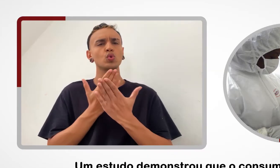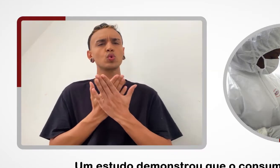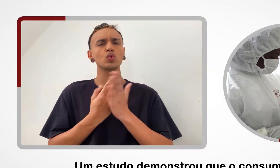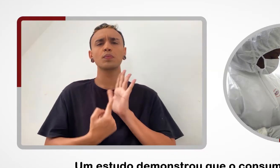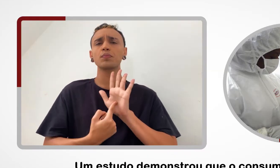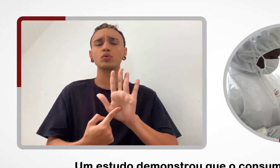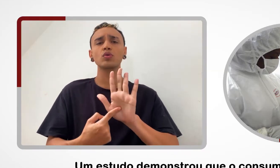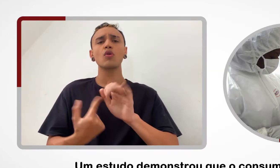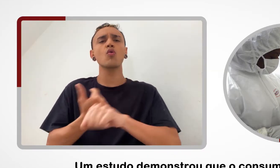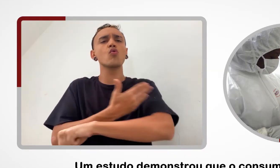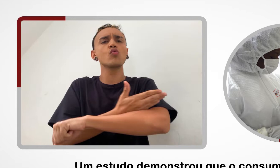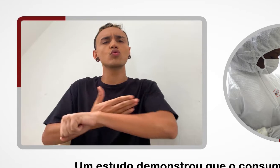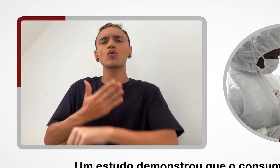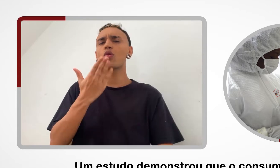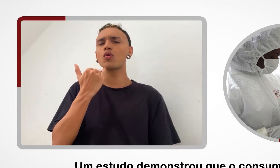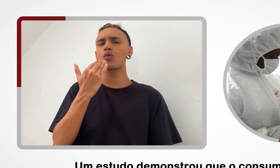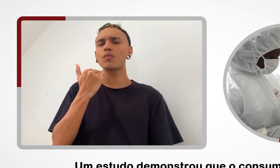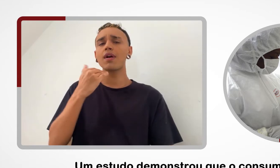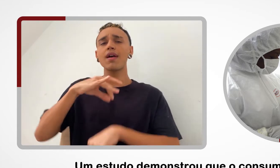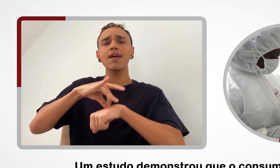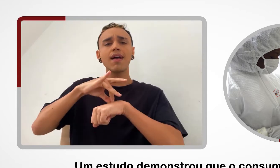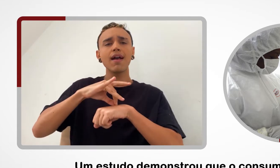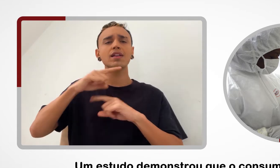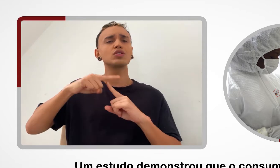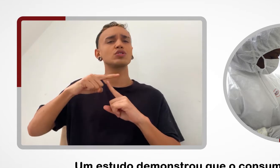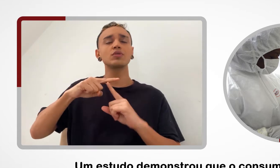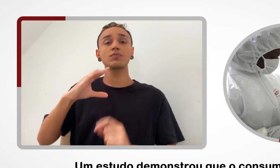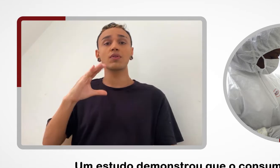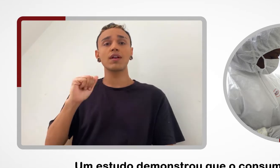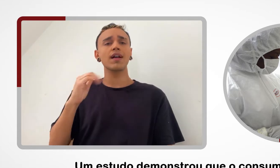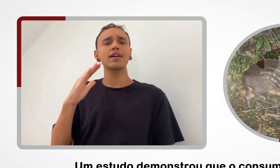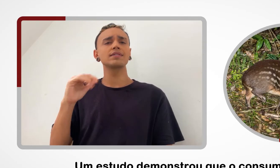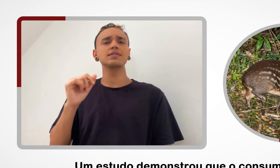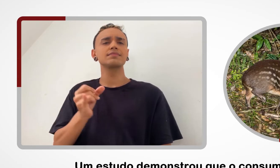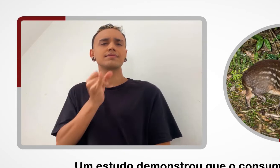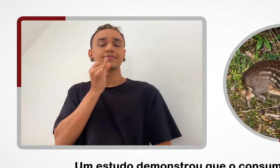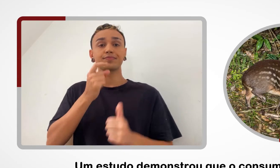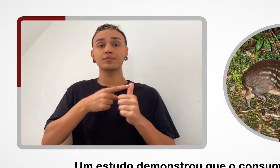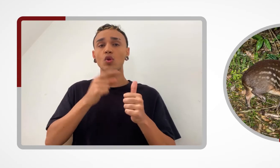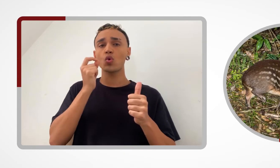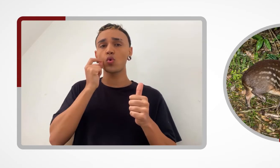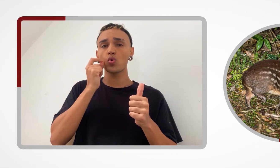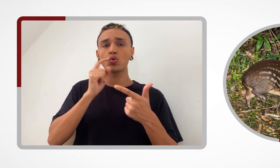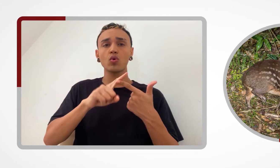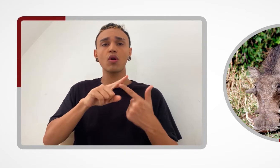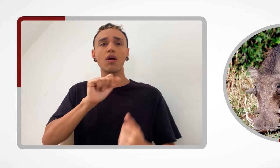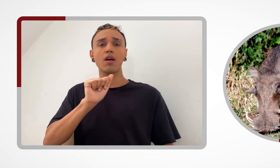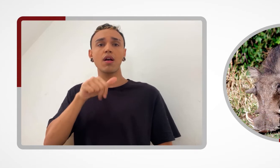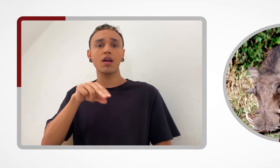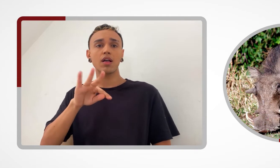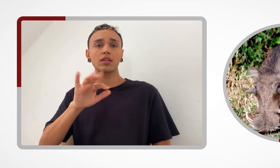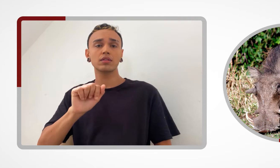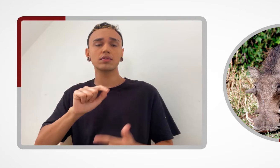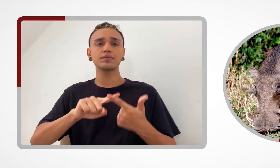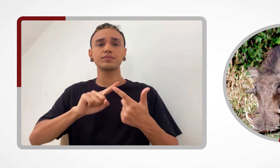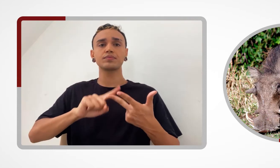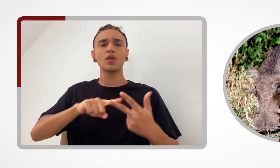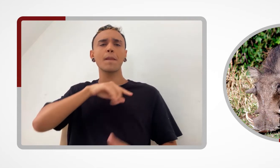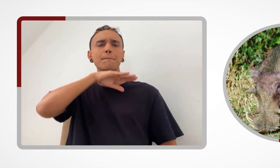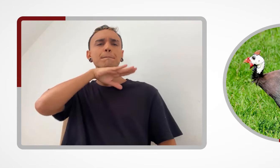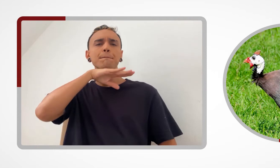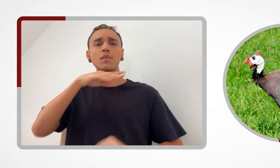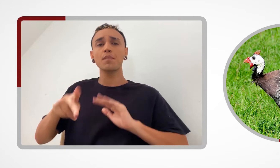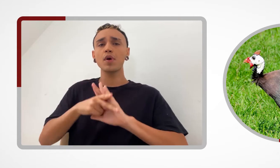Um estudo demonstrou que o consumo de carne de caça, de animais como roedores, antas, porcos selvagens,